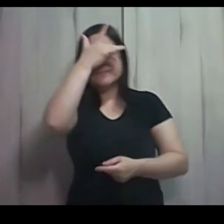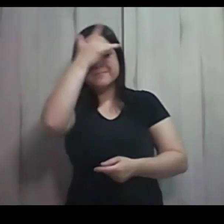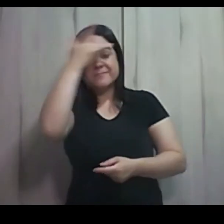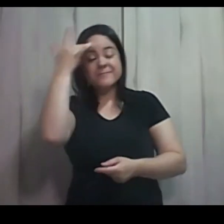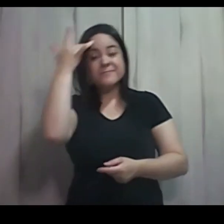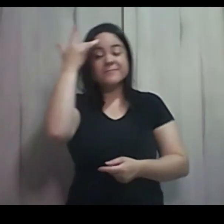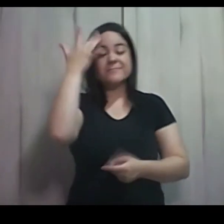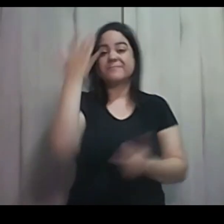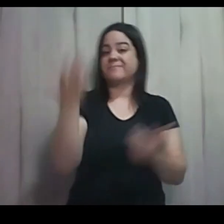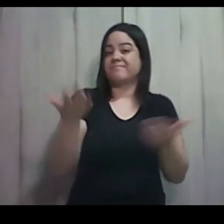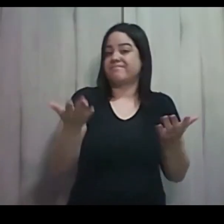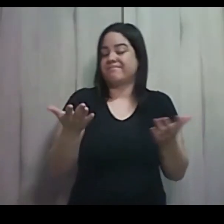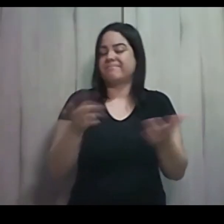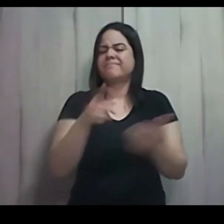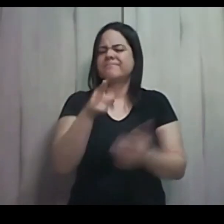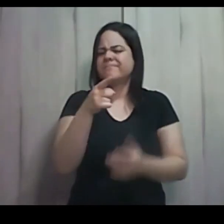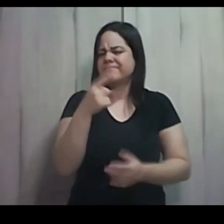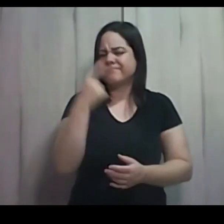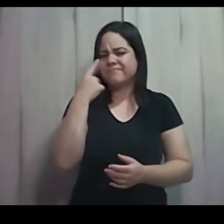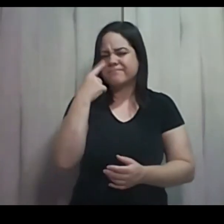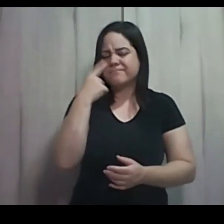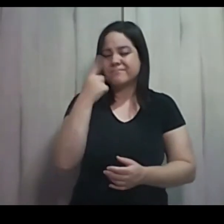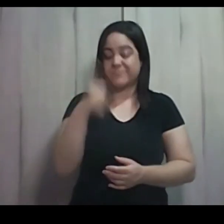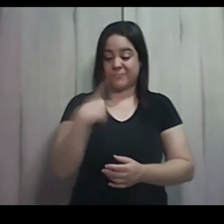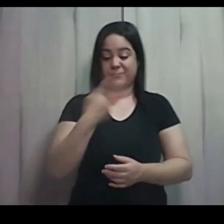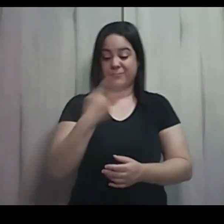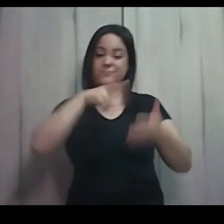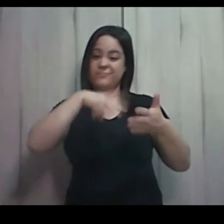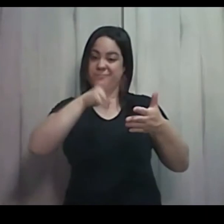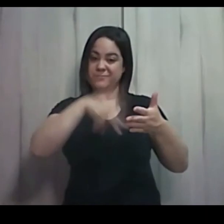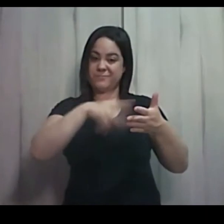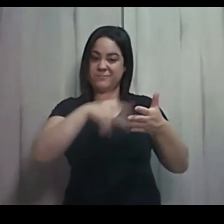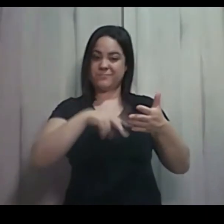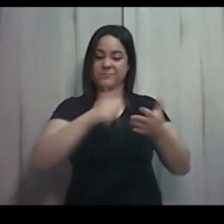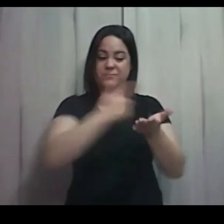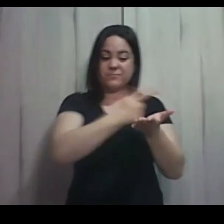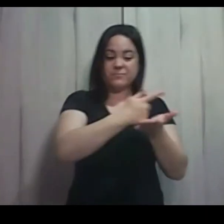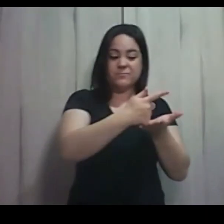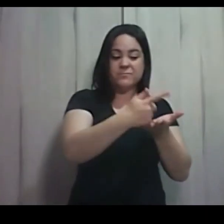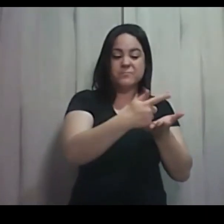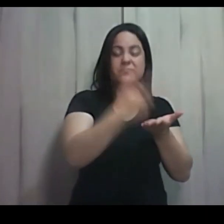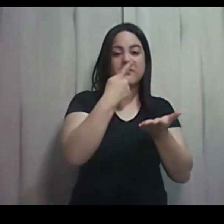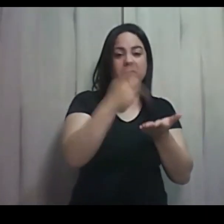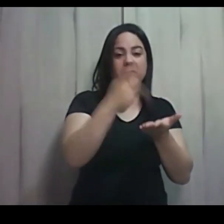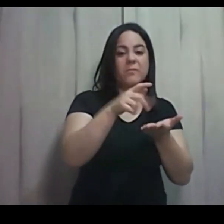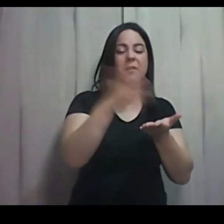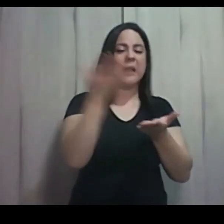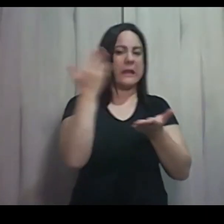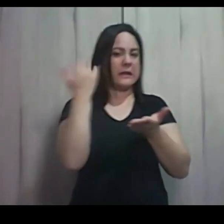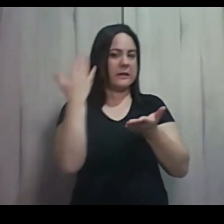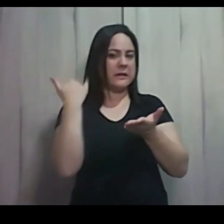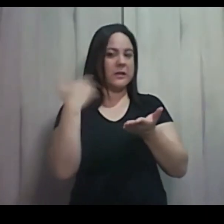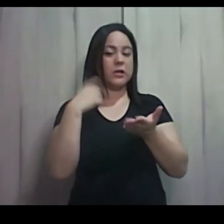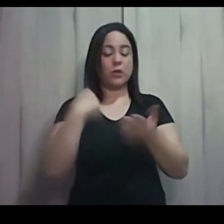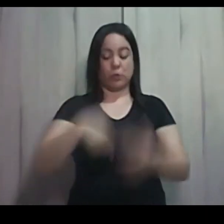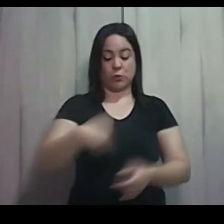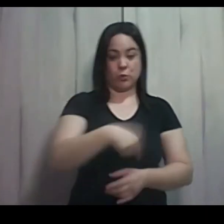veja você, como nós já lemos no livro de Gênesis, já falamos nos vídeos anteriores, José e a família de Jacó